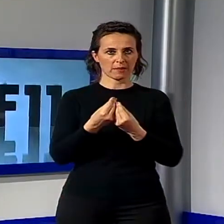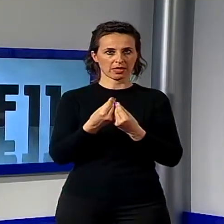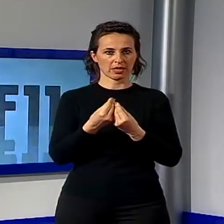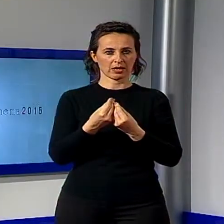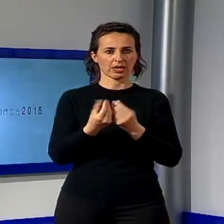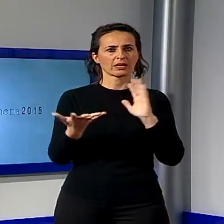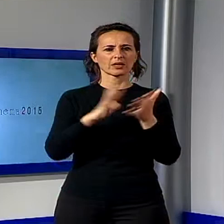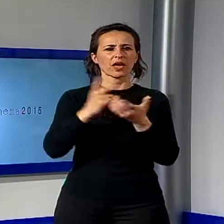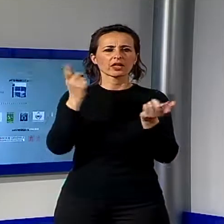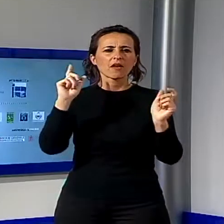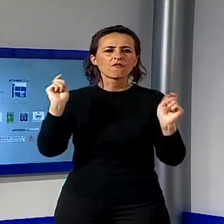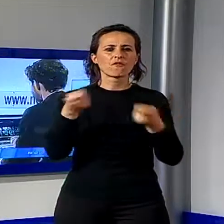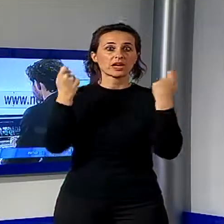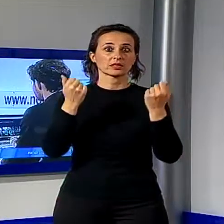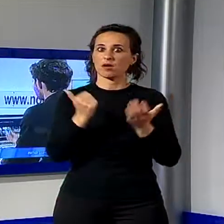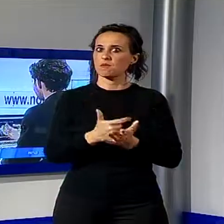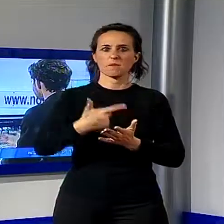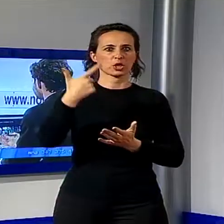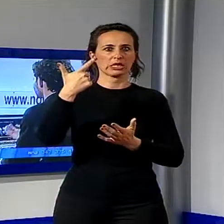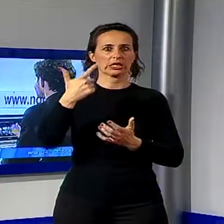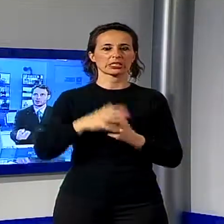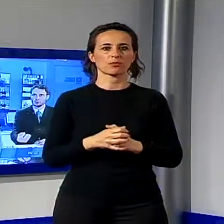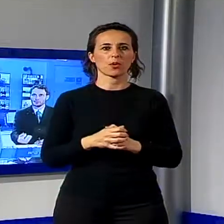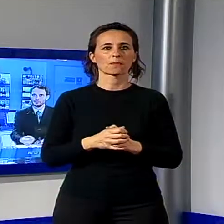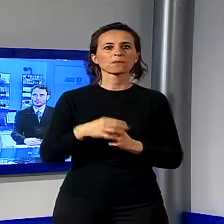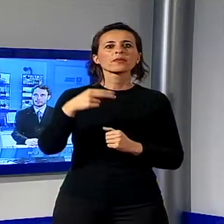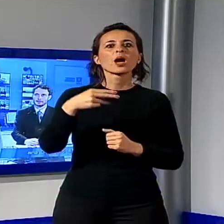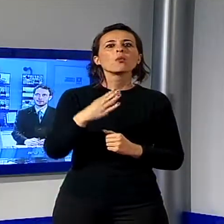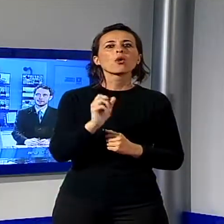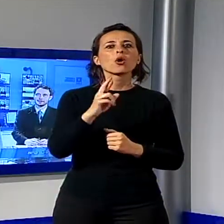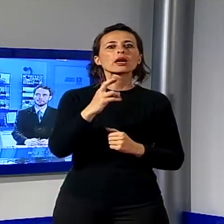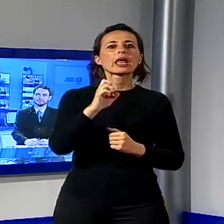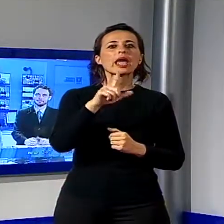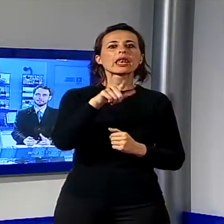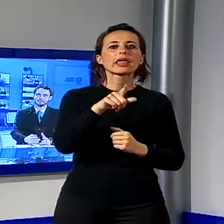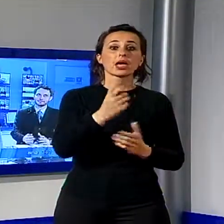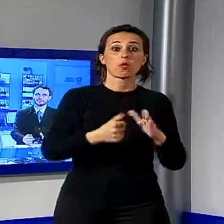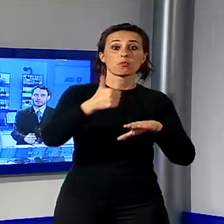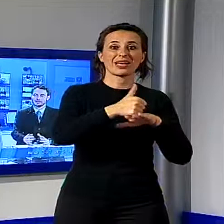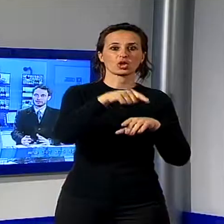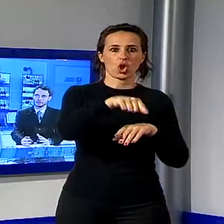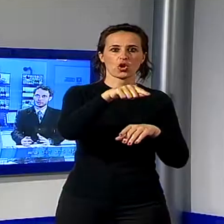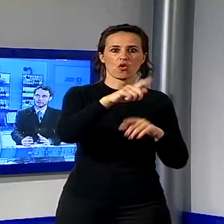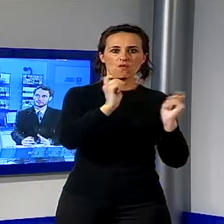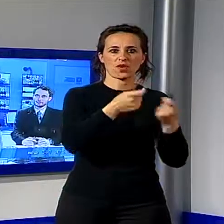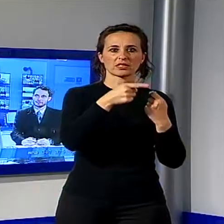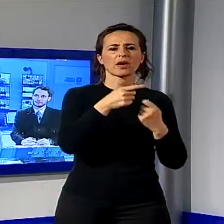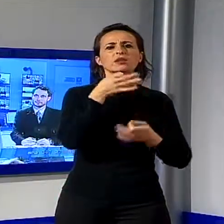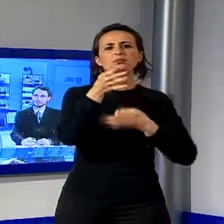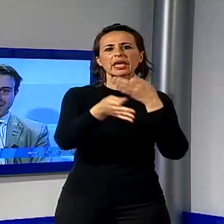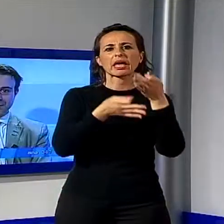festival senza precedenti. Nicola Borrelli, patron del Lucca Film Festival, lo ha spiegato ai microfoni di Noi TV nel corso dell